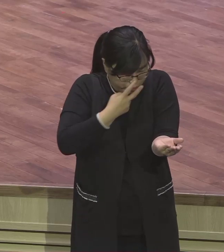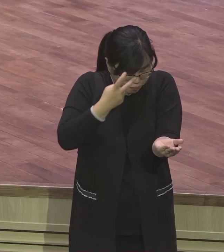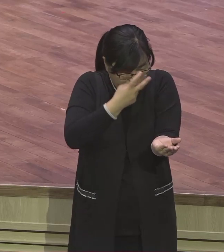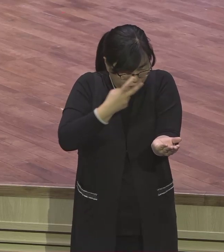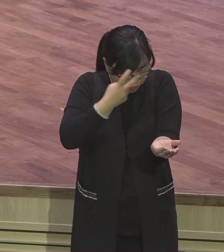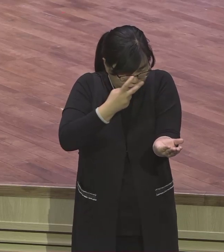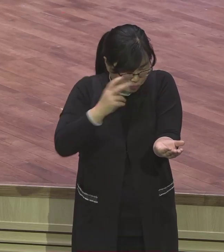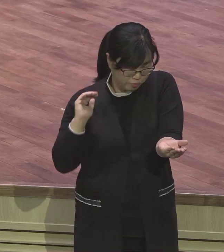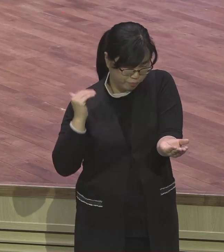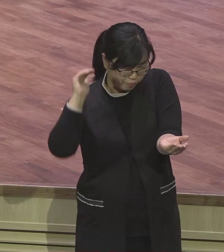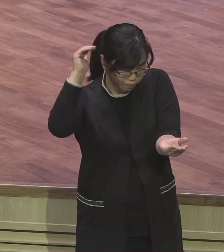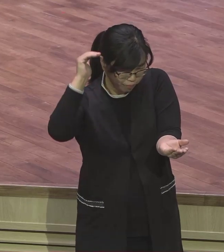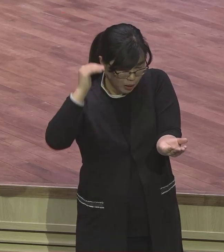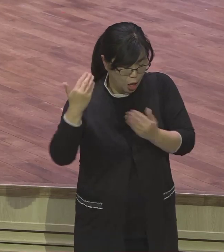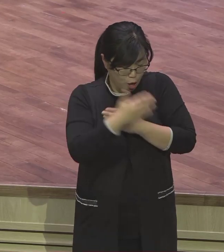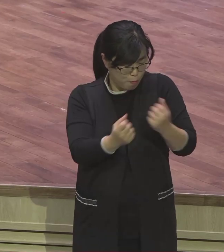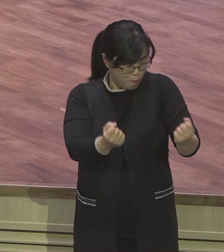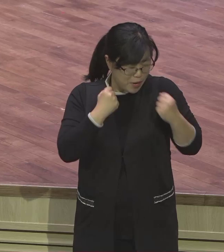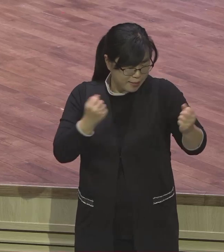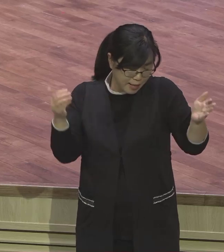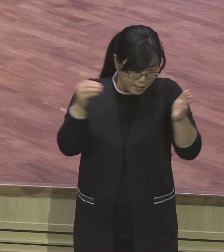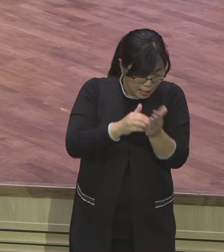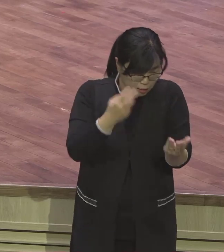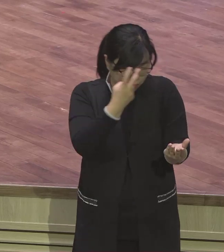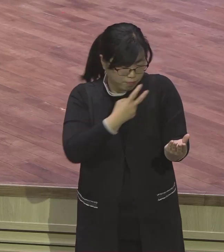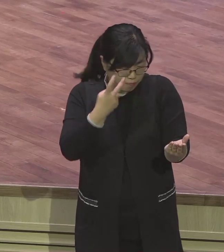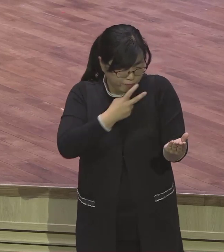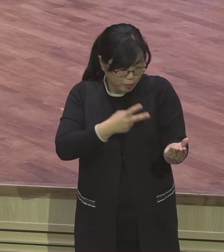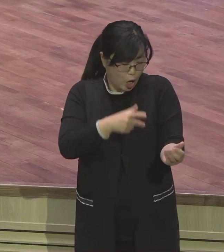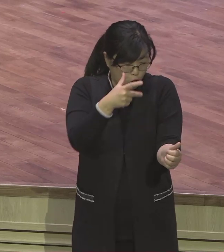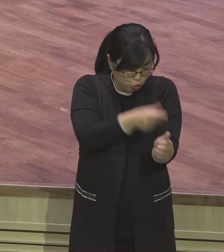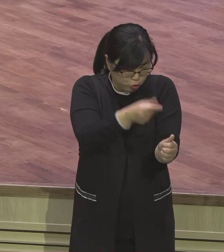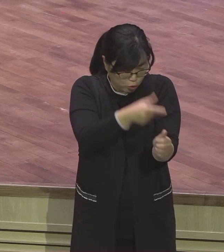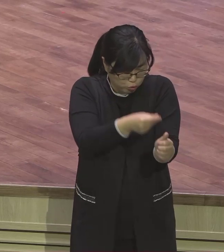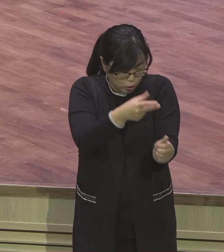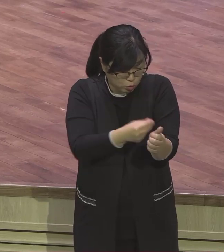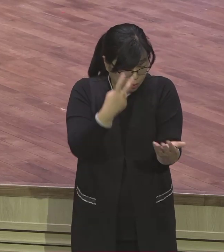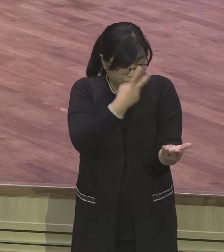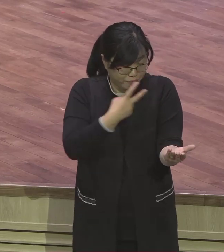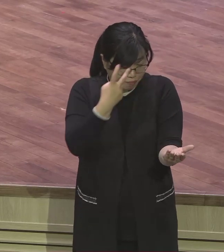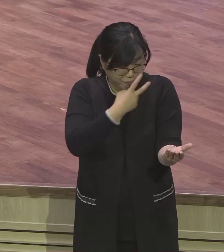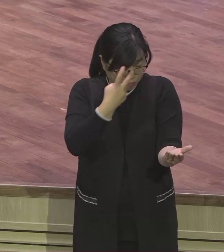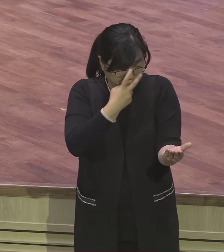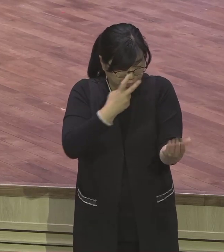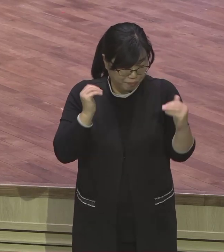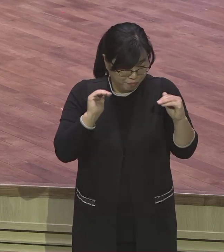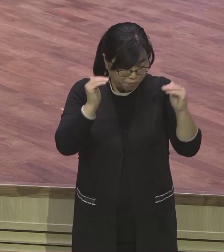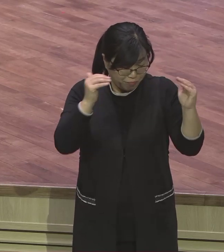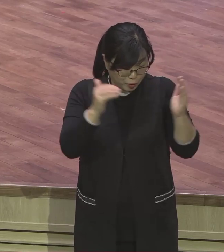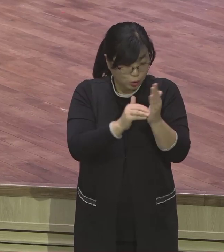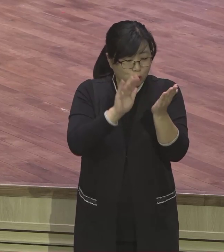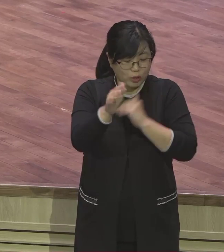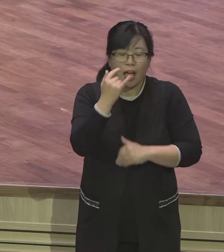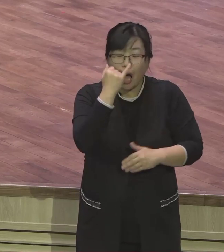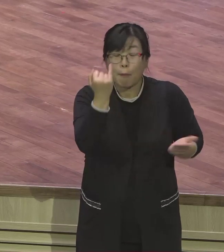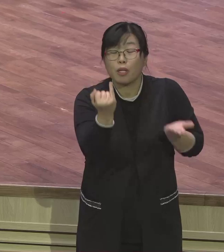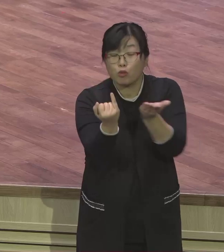영적 인큐베이터가 되기 바랍니다. 이 영원교회 들어왔다 와 오면 모든 상처 다 치유받고